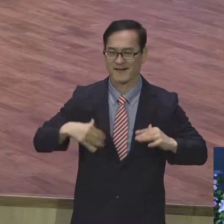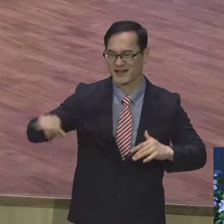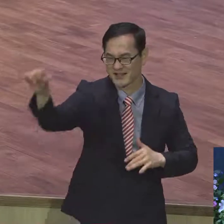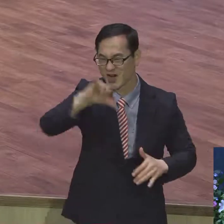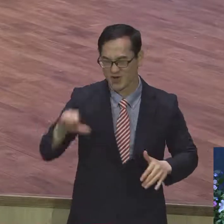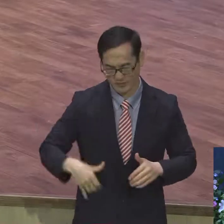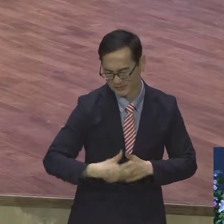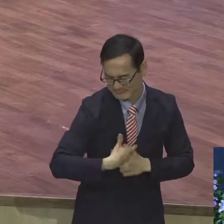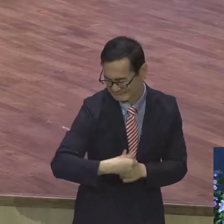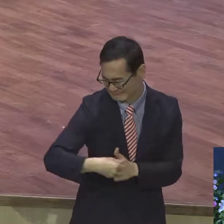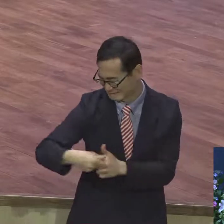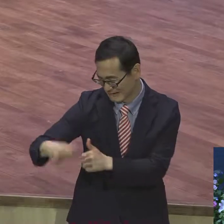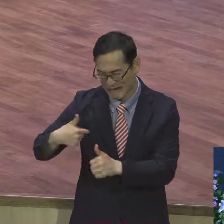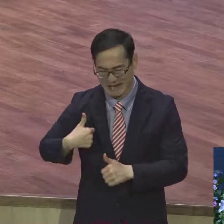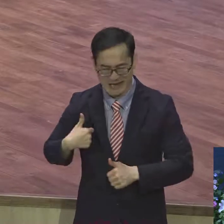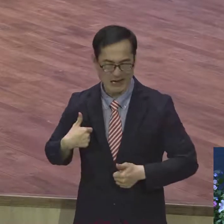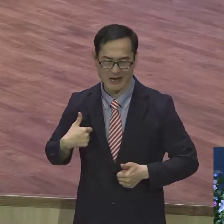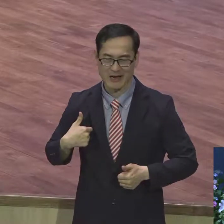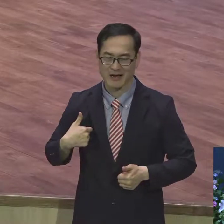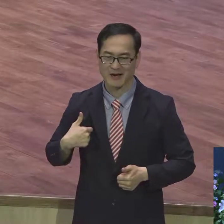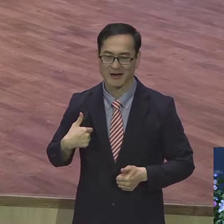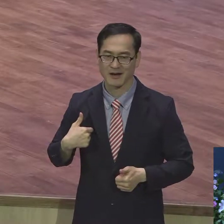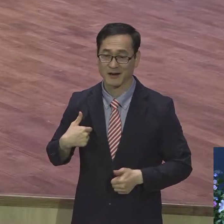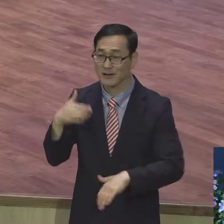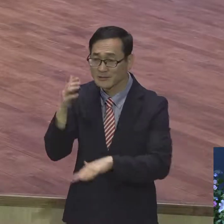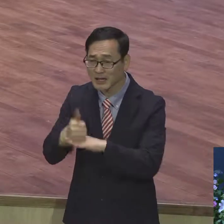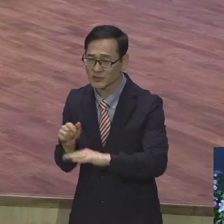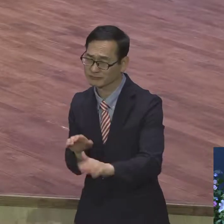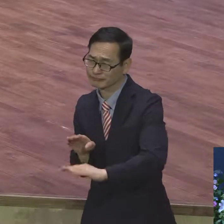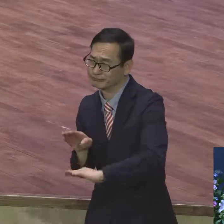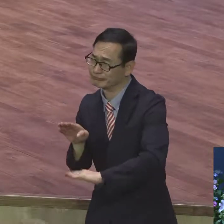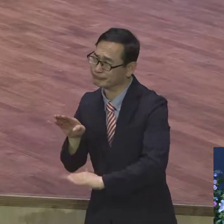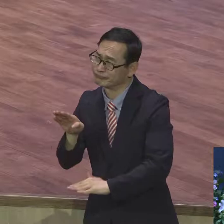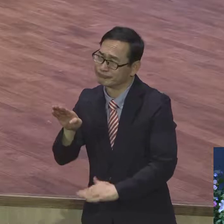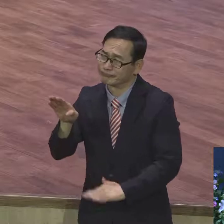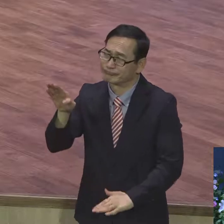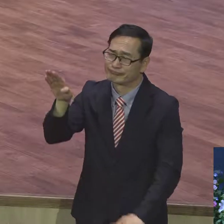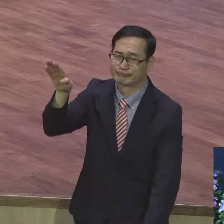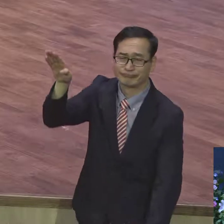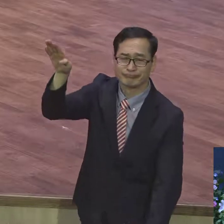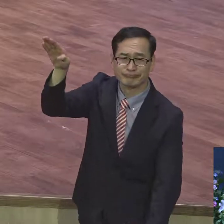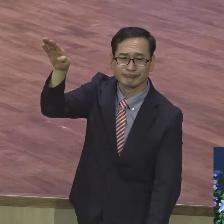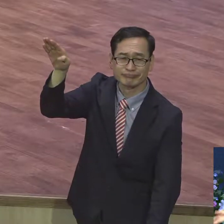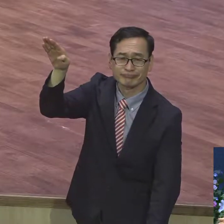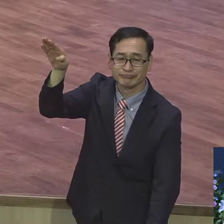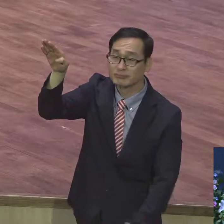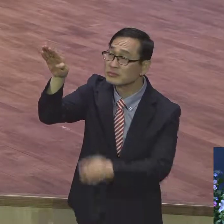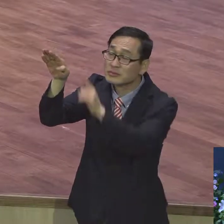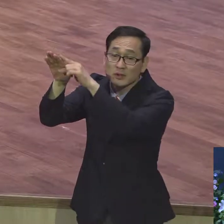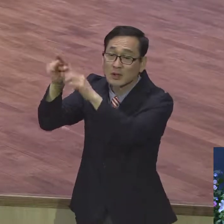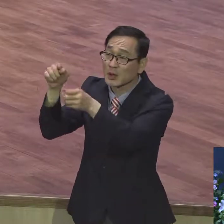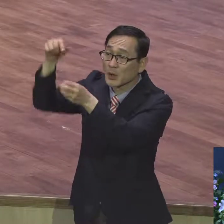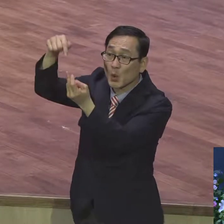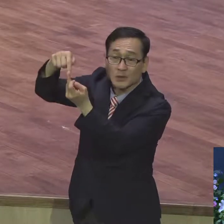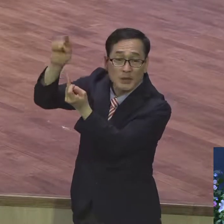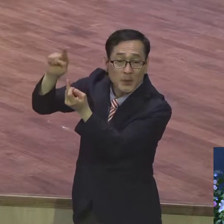나간다. 끝까지 올라가면 허 하단 말이에요. 그게 뭐예요? 마약이 되는 거기서 타락이 시작하는 겁니다. 성공했는데